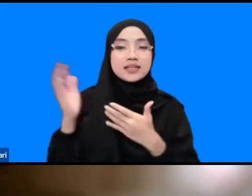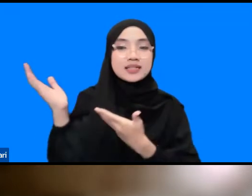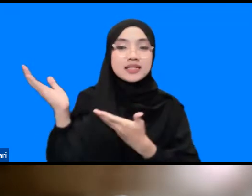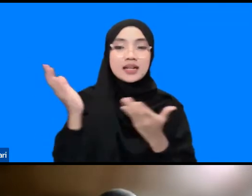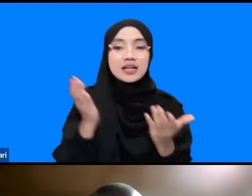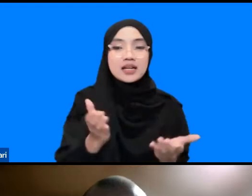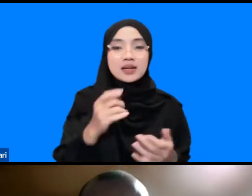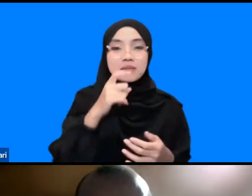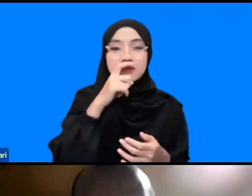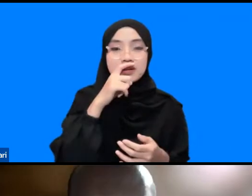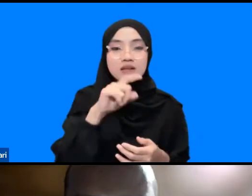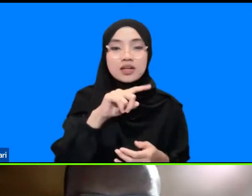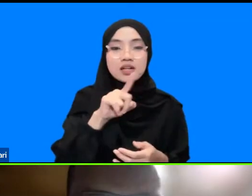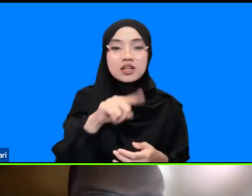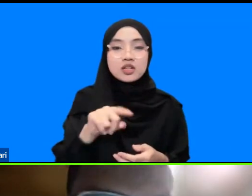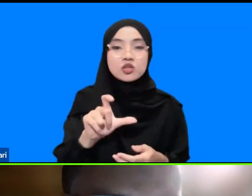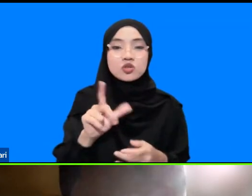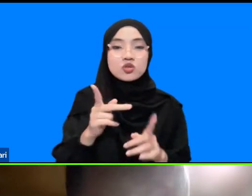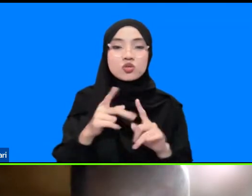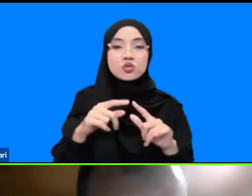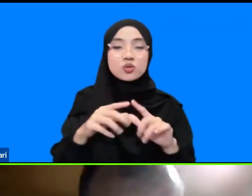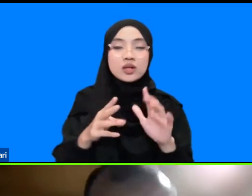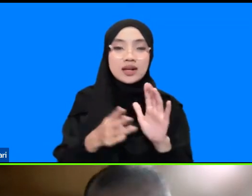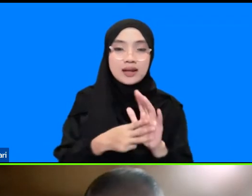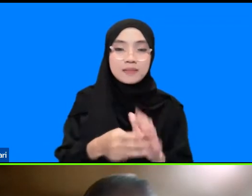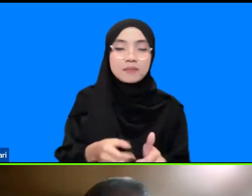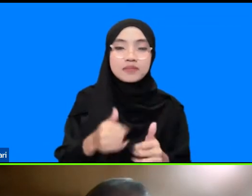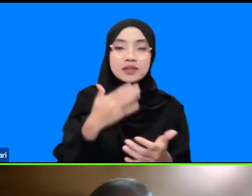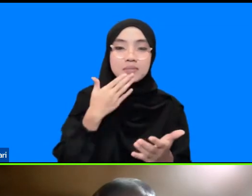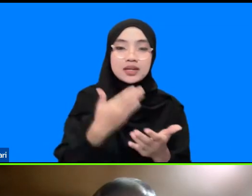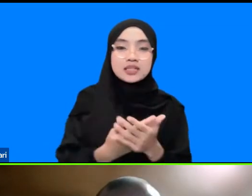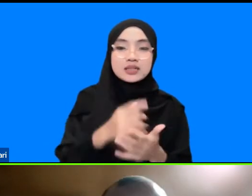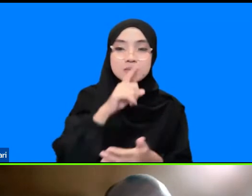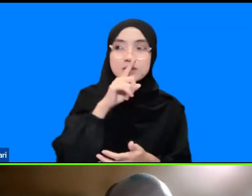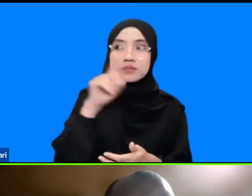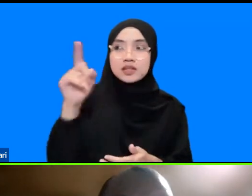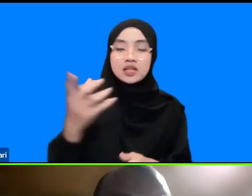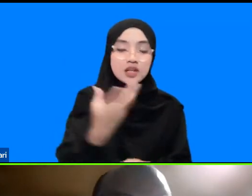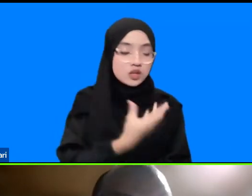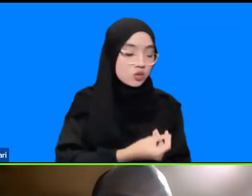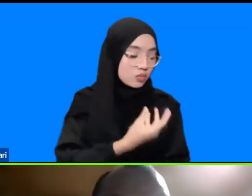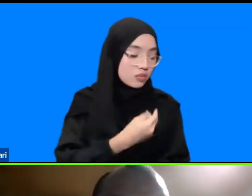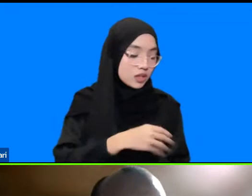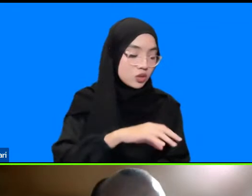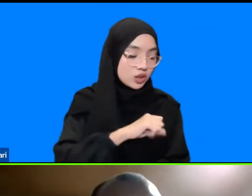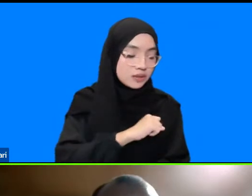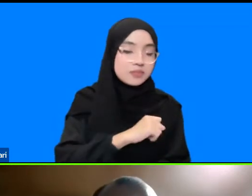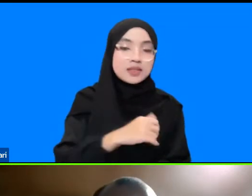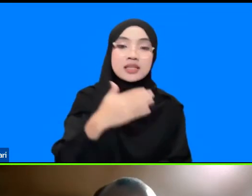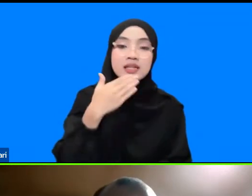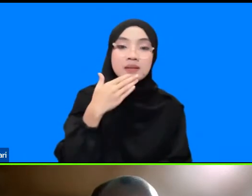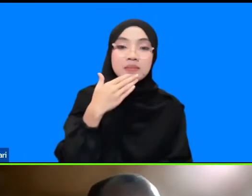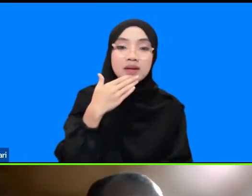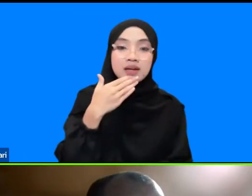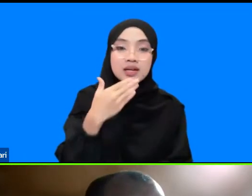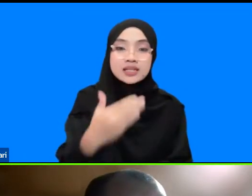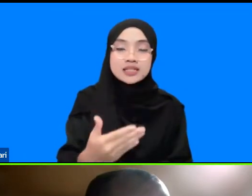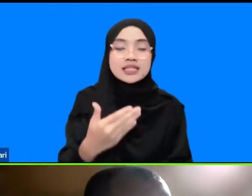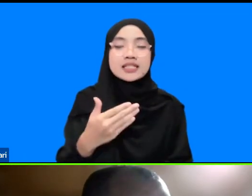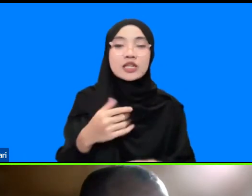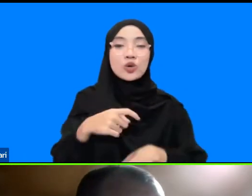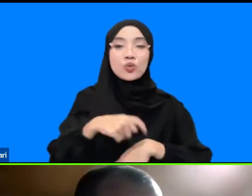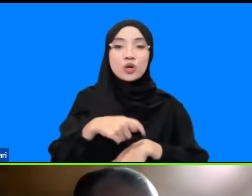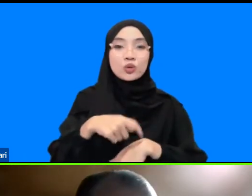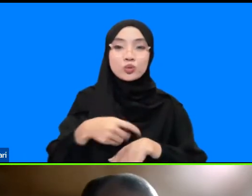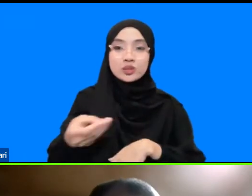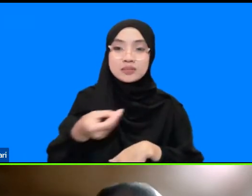Bapak Sulham baik terima kasih bismillahirrahmanirrahim terima kasih mas atas waktu